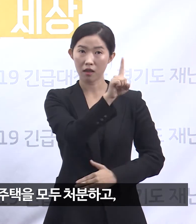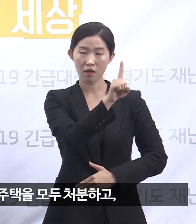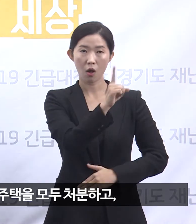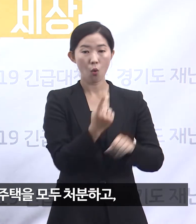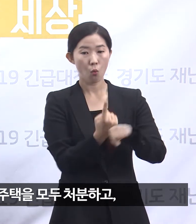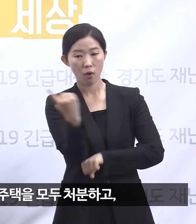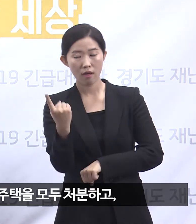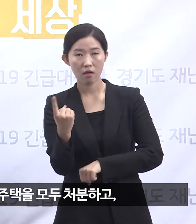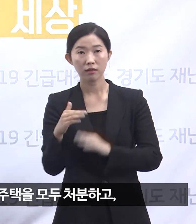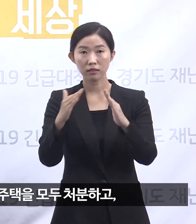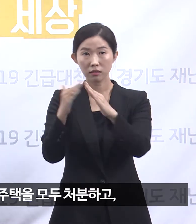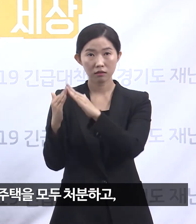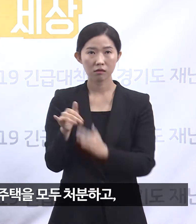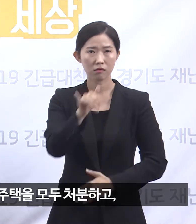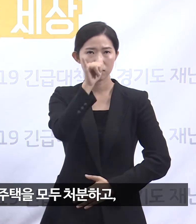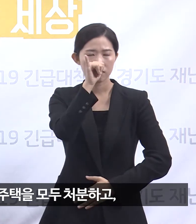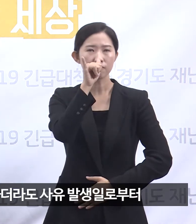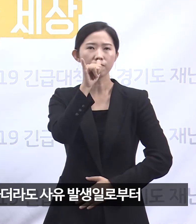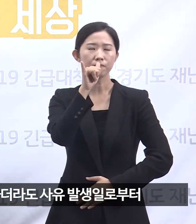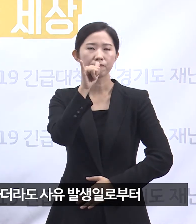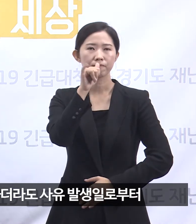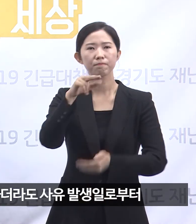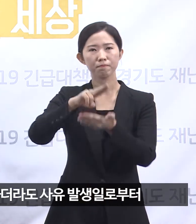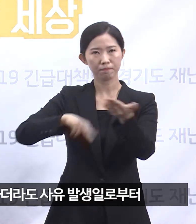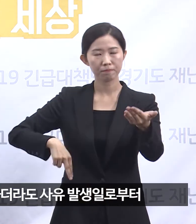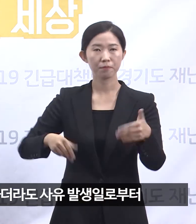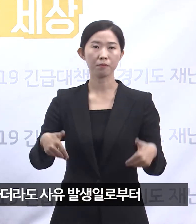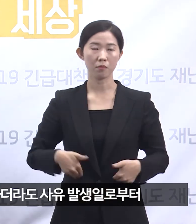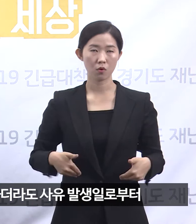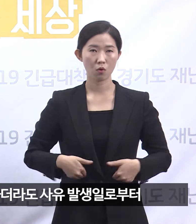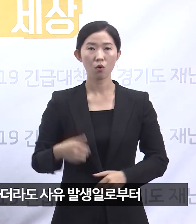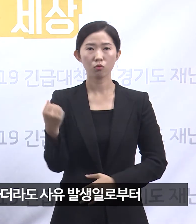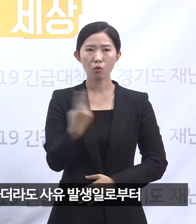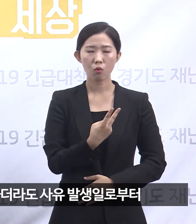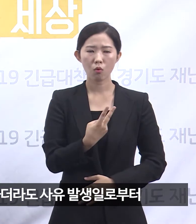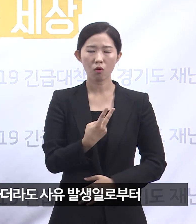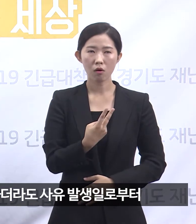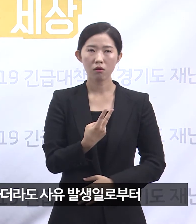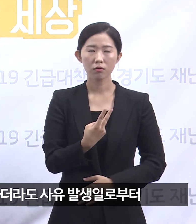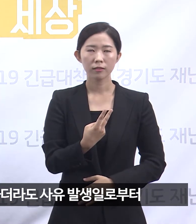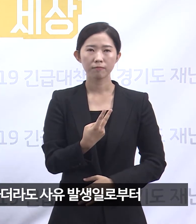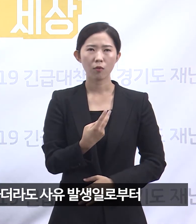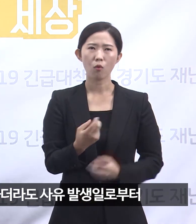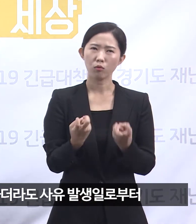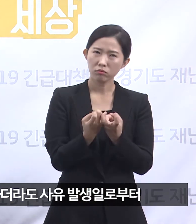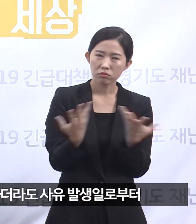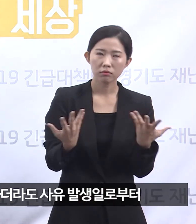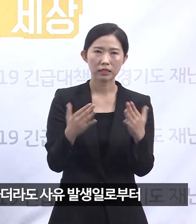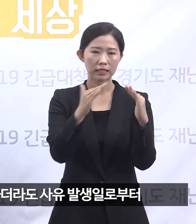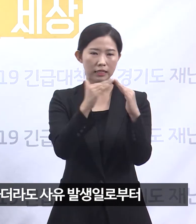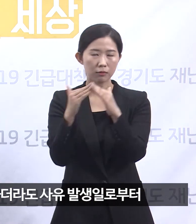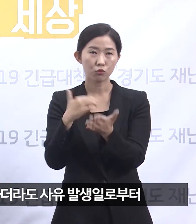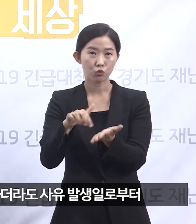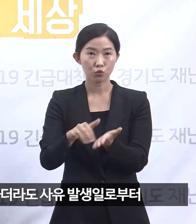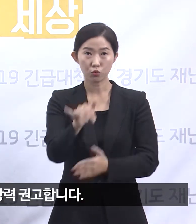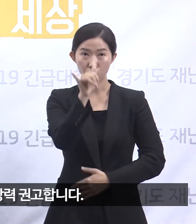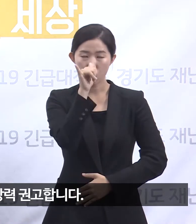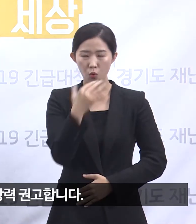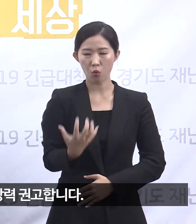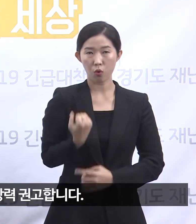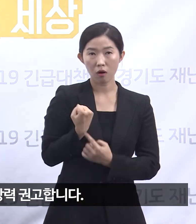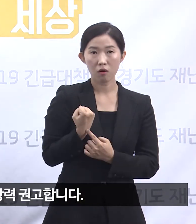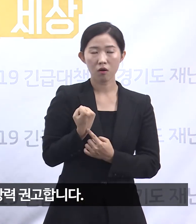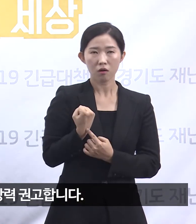주택을 모두 처분하고 부득이한 사유로 다주택을 보유하게 되더라도 사유 발생일로부터